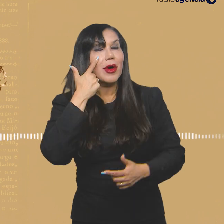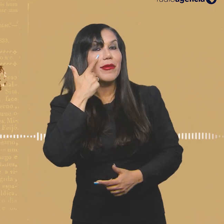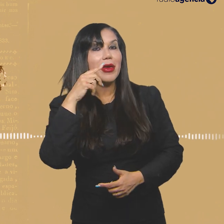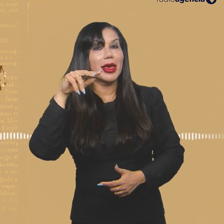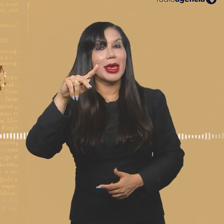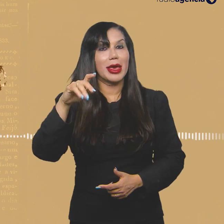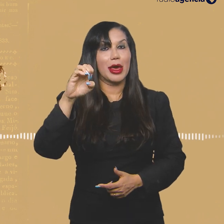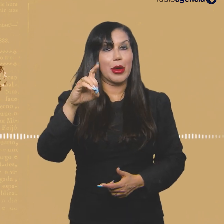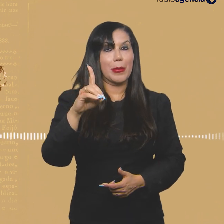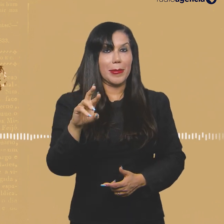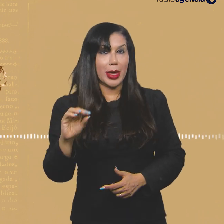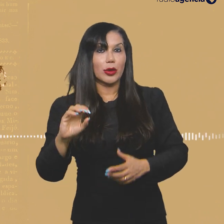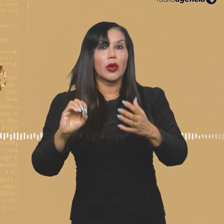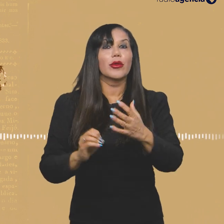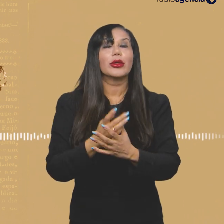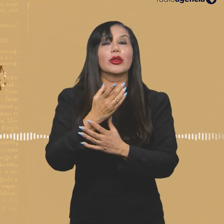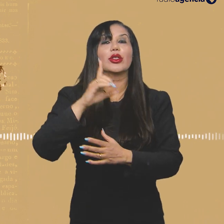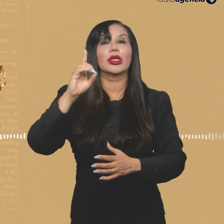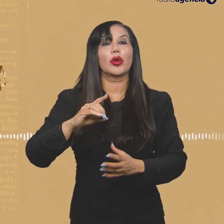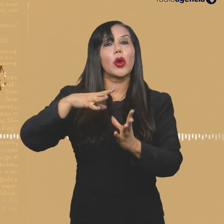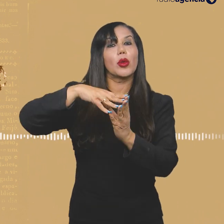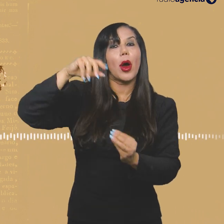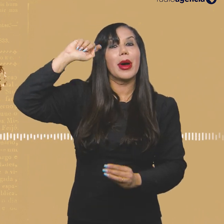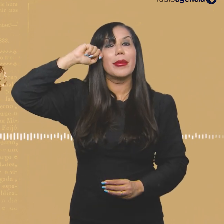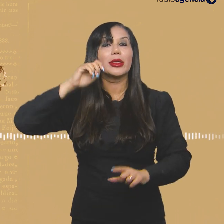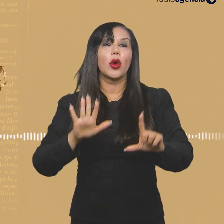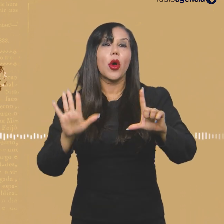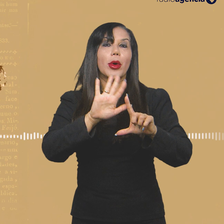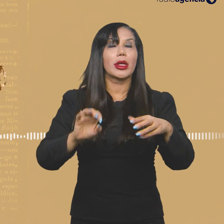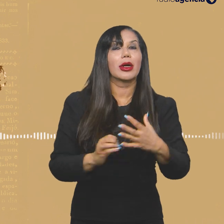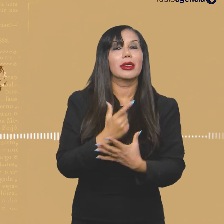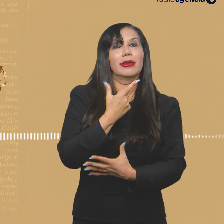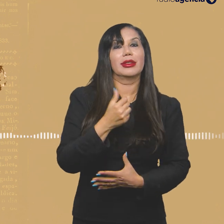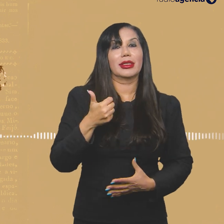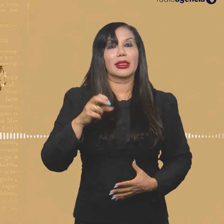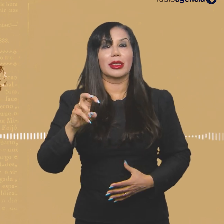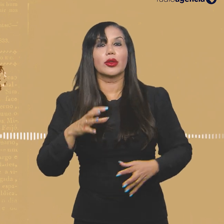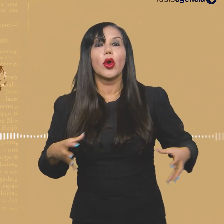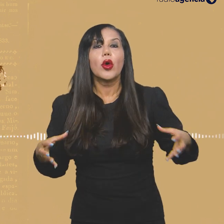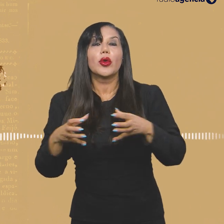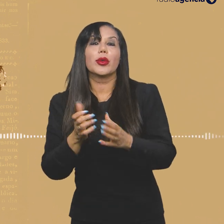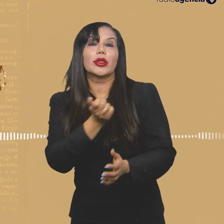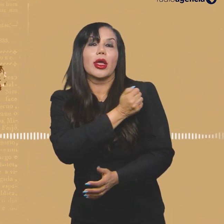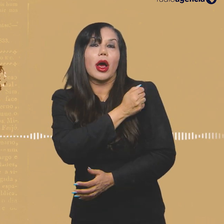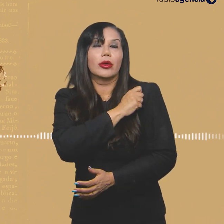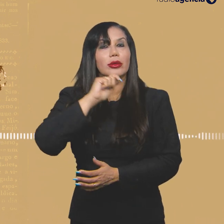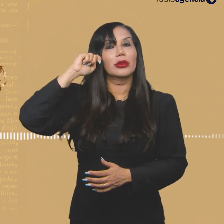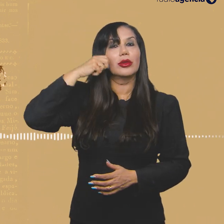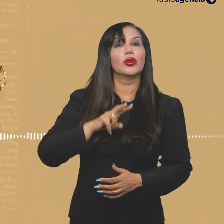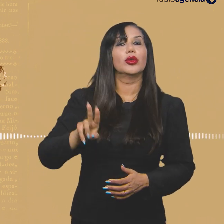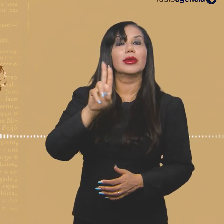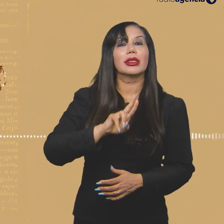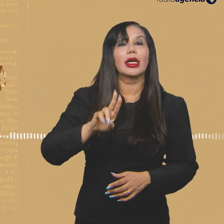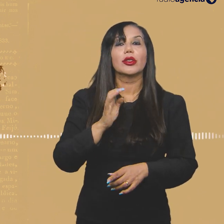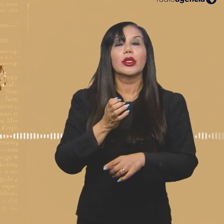Vamos ouvir o Pedro Borges, fundador e diretor do Alma Preta, portal que surgiu em 2015 a partir de um coletivo de estudantes